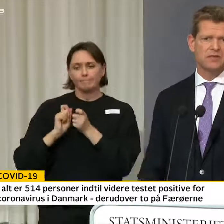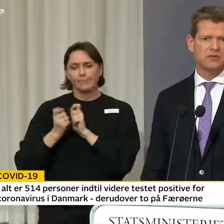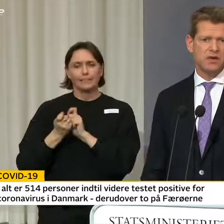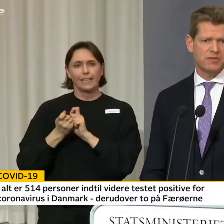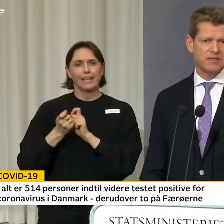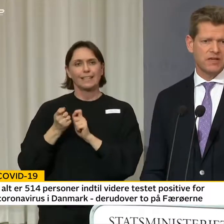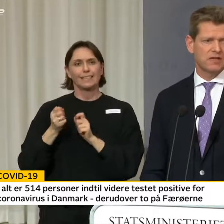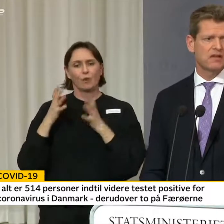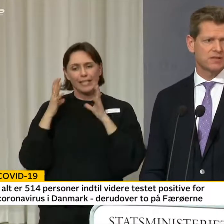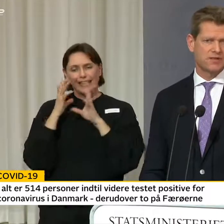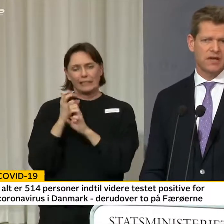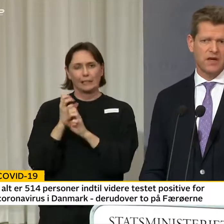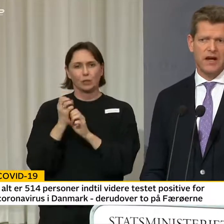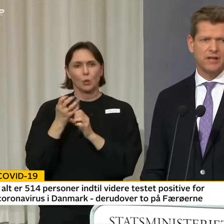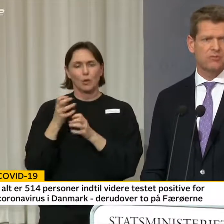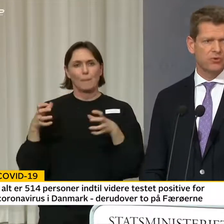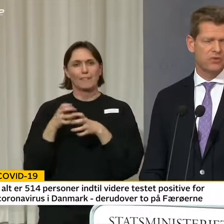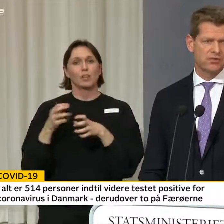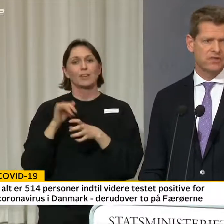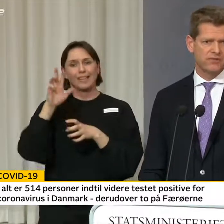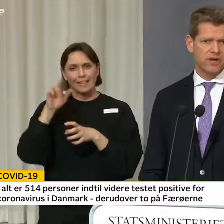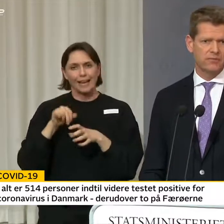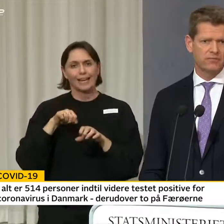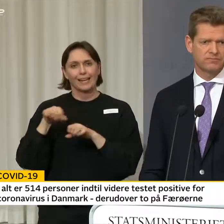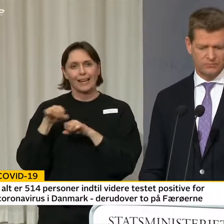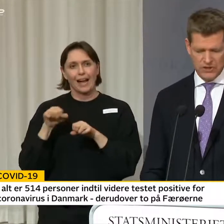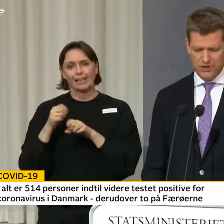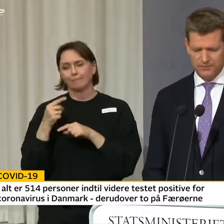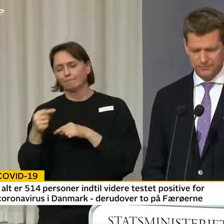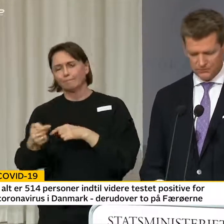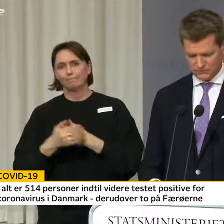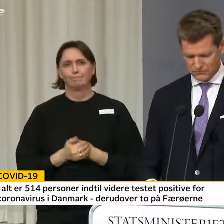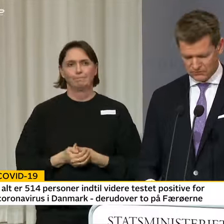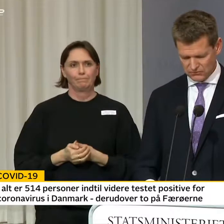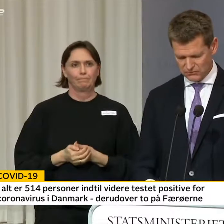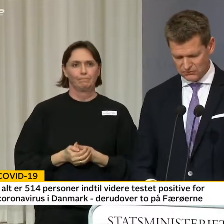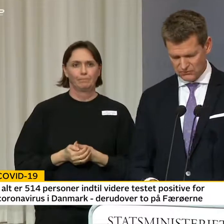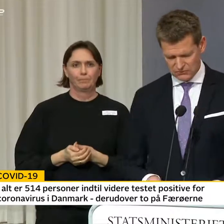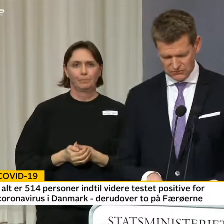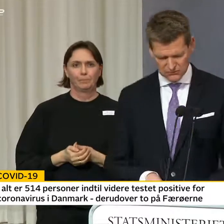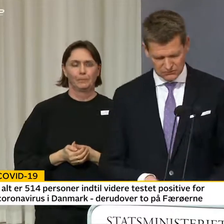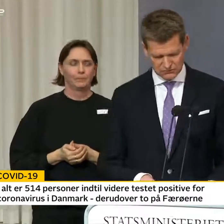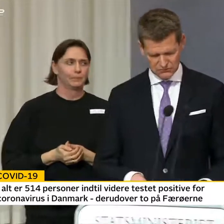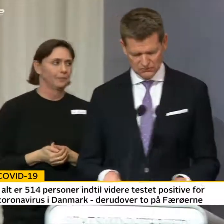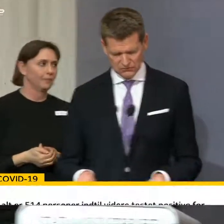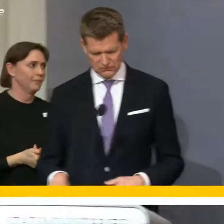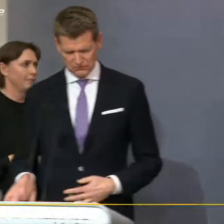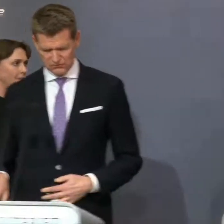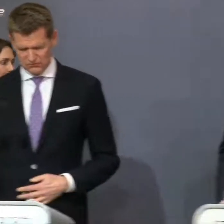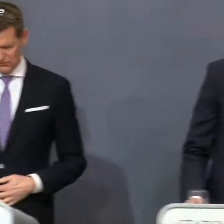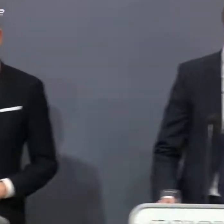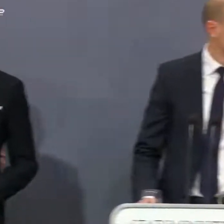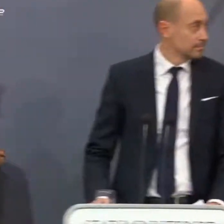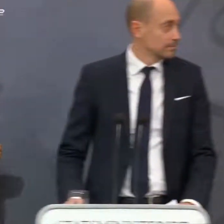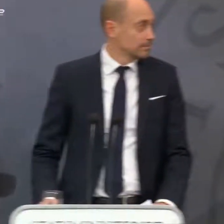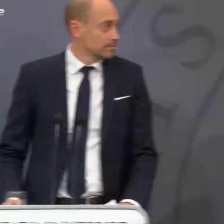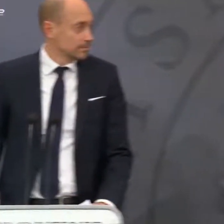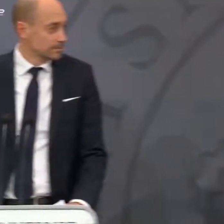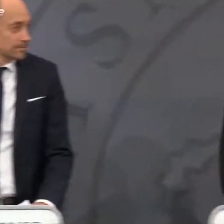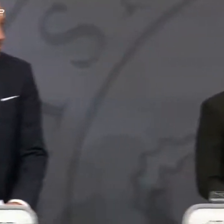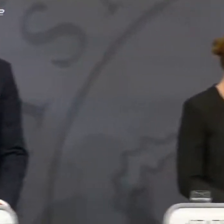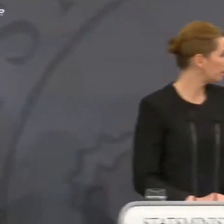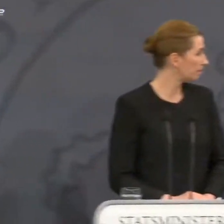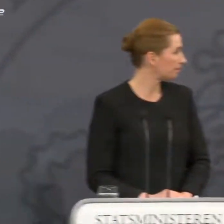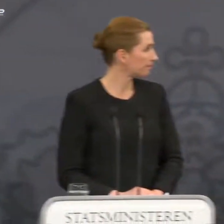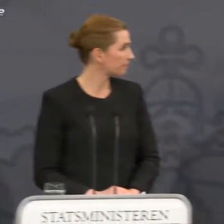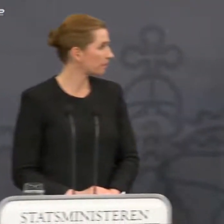intensiv kapacitet, så vi kan klare den byrde, som vi ser frem i. Tak for det. Jeg tror,